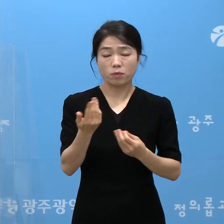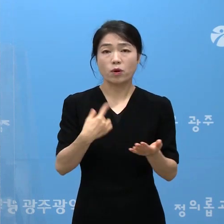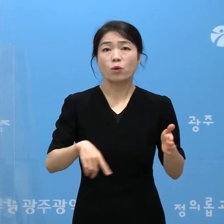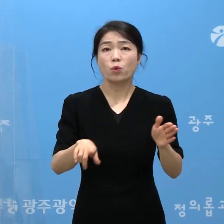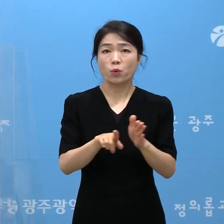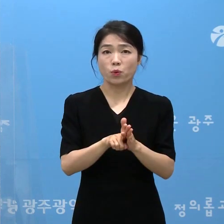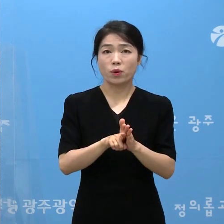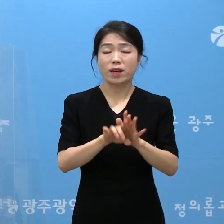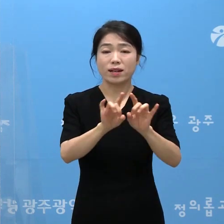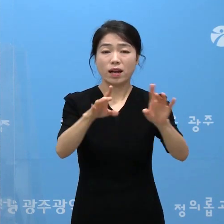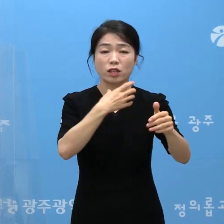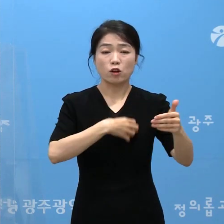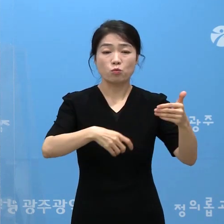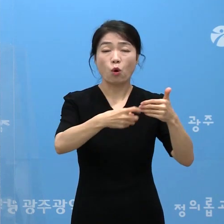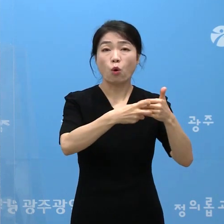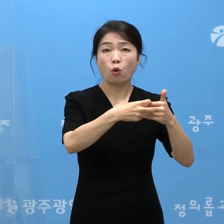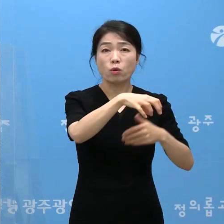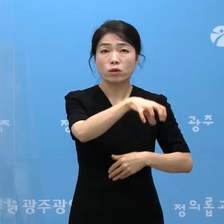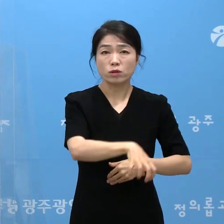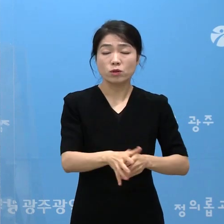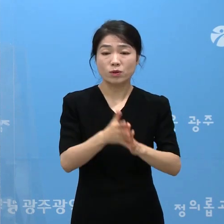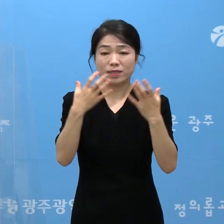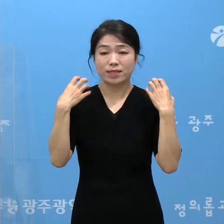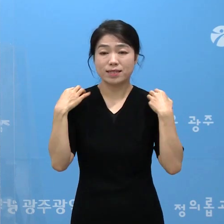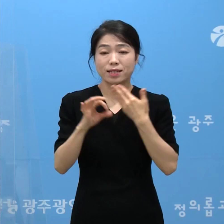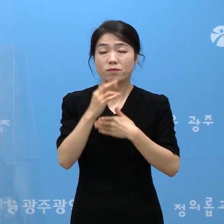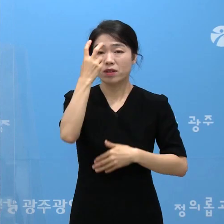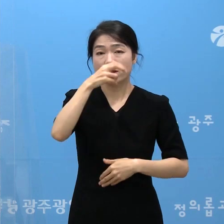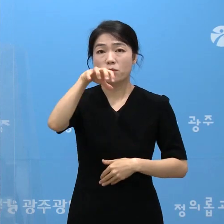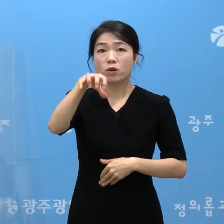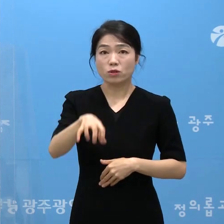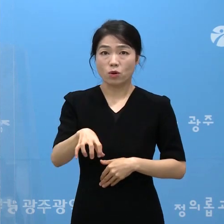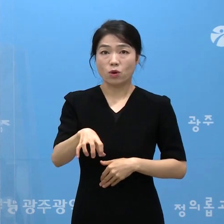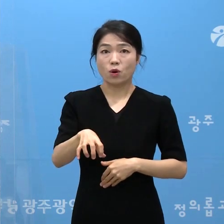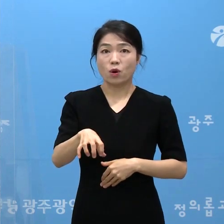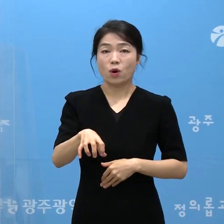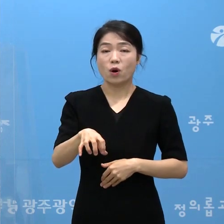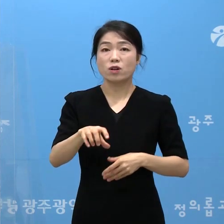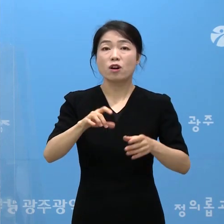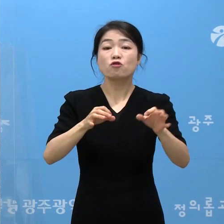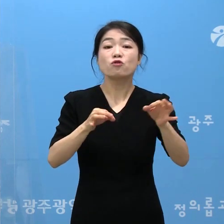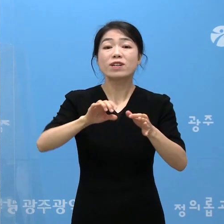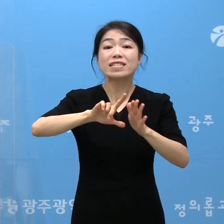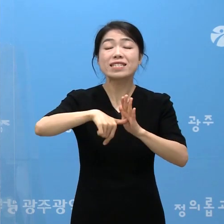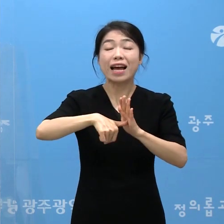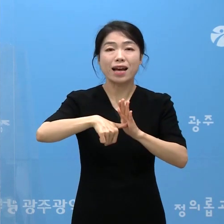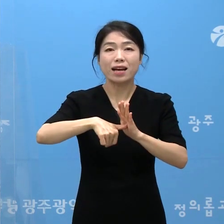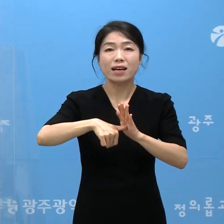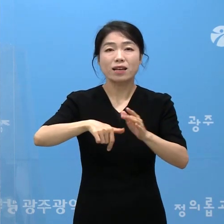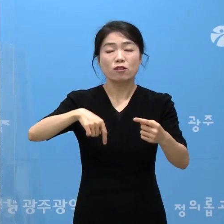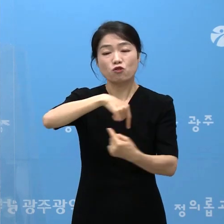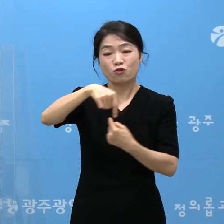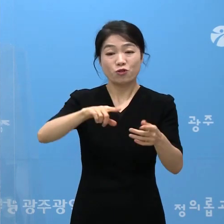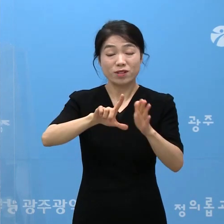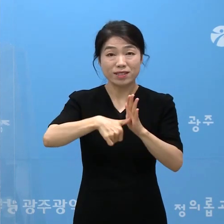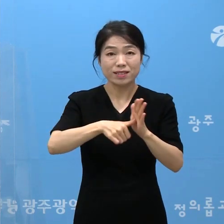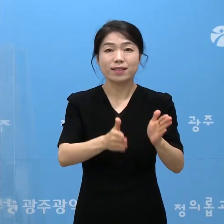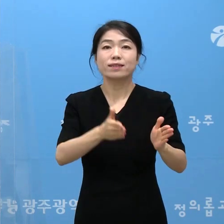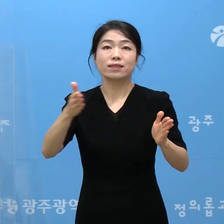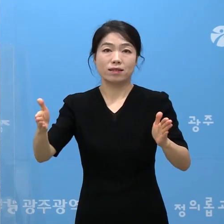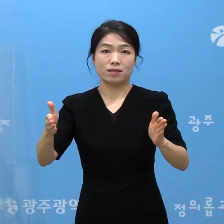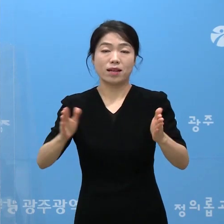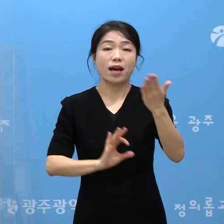위해 각구보건소와 시청임시선별진료소를 다음과 같이 연장 운영합니다. 오전